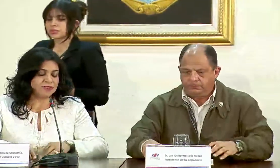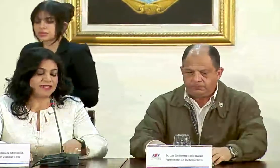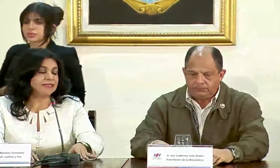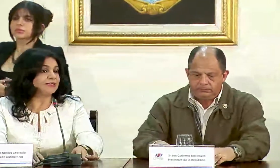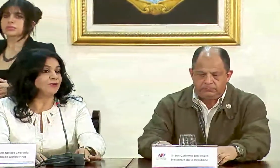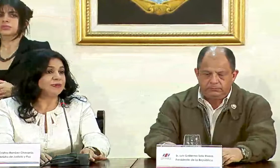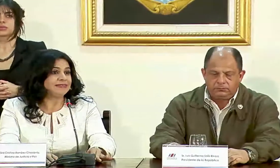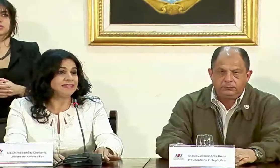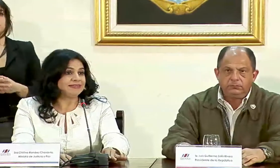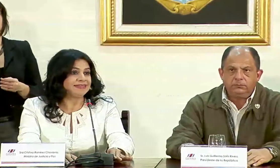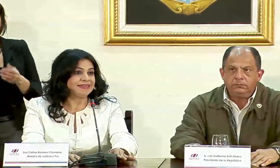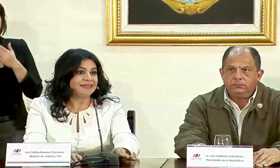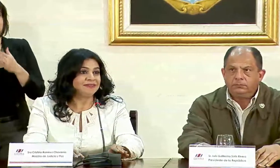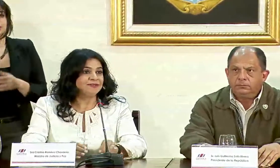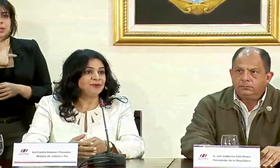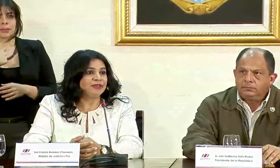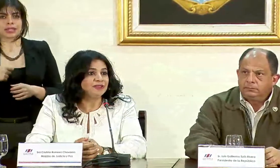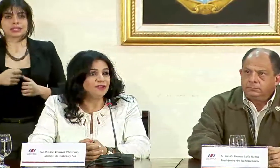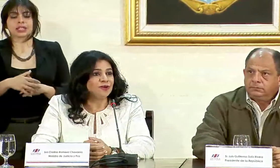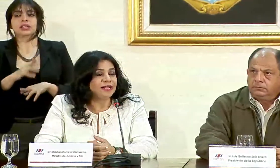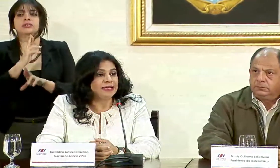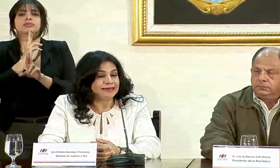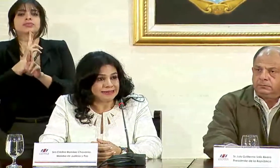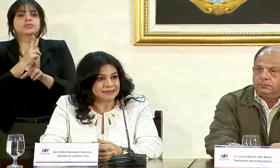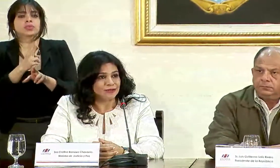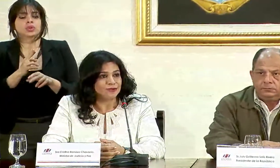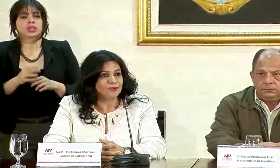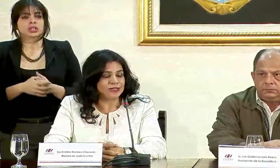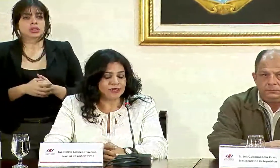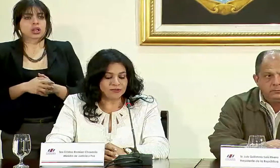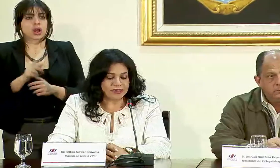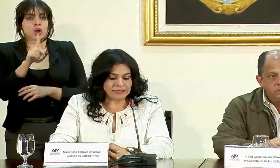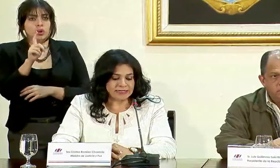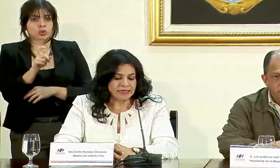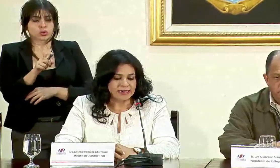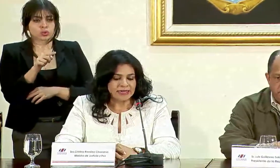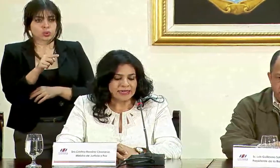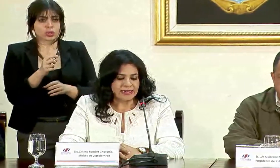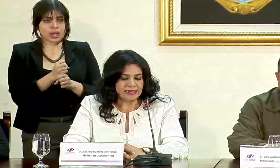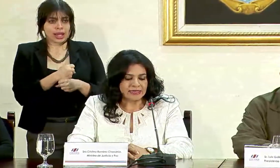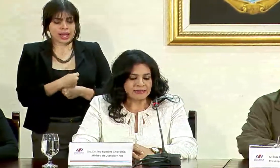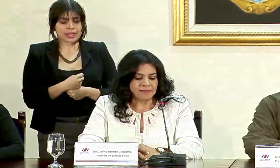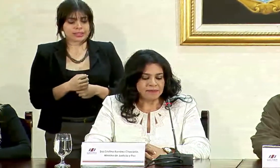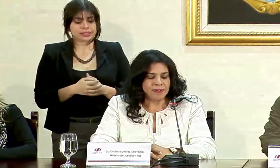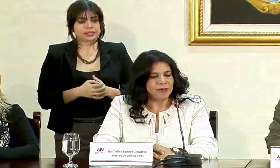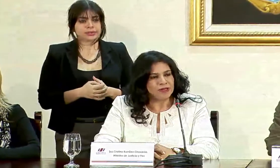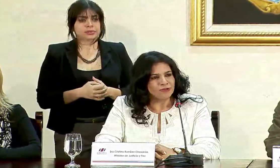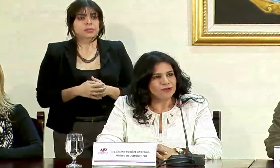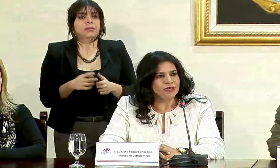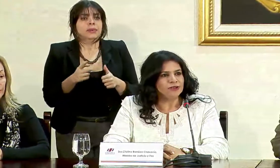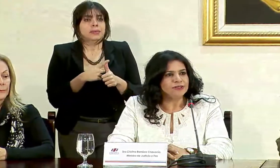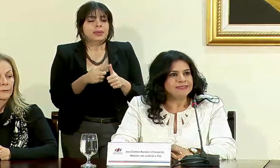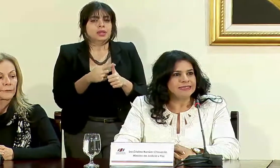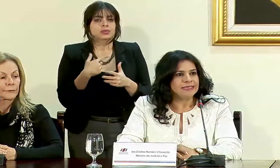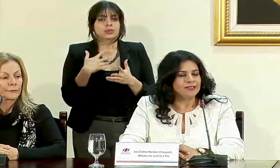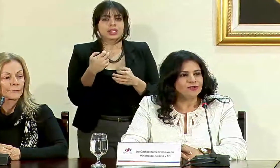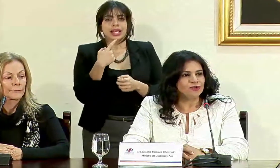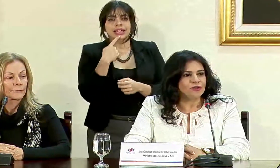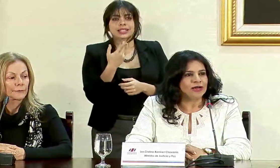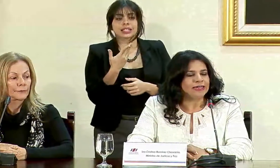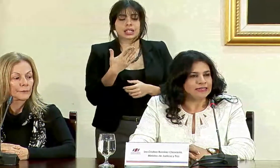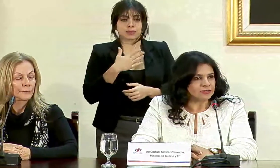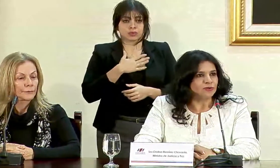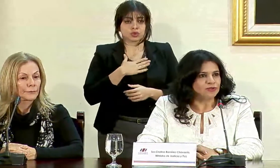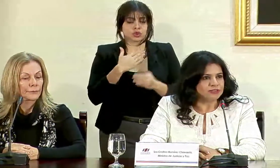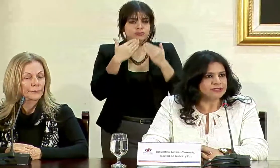Muchas gracias, señor presidente. Respondiendo a la consulta que nos hace, primero que todo quiero decir que